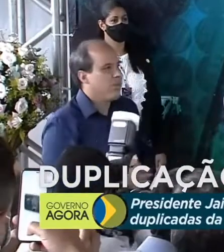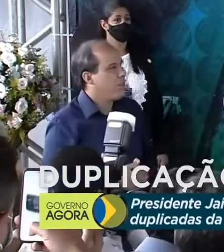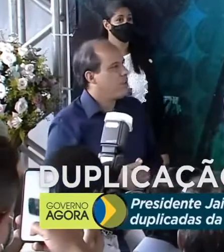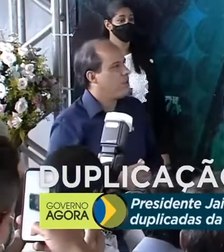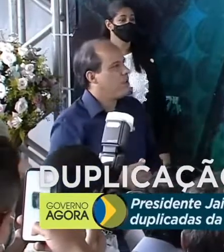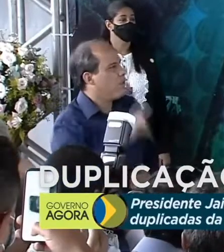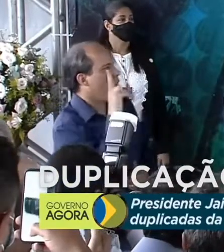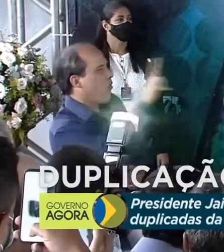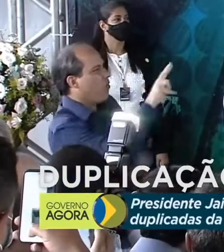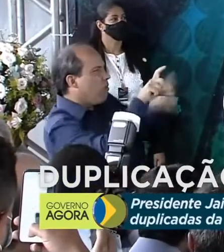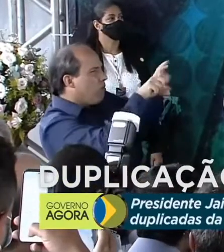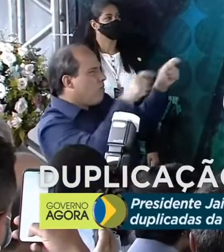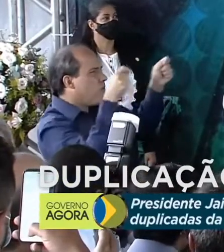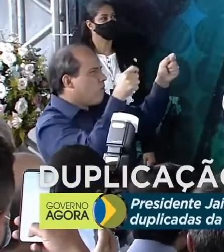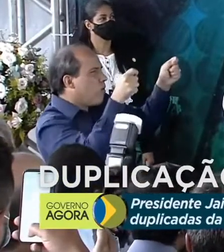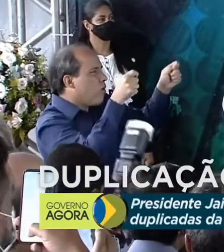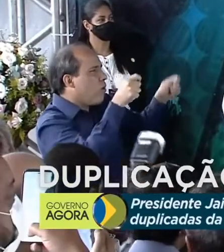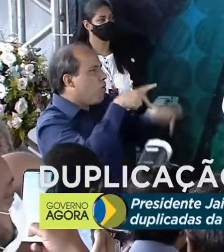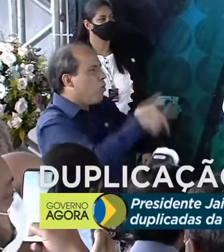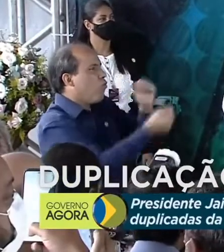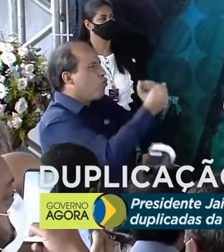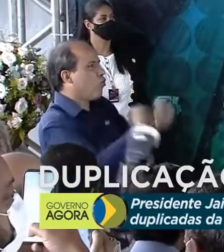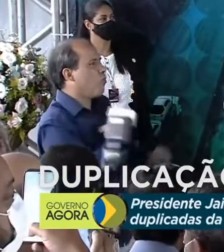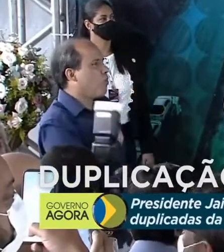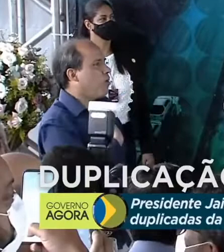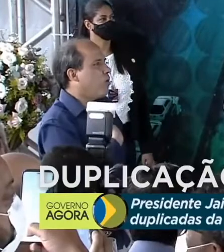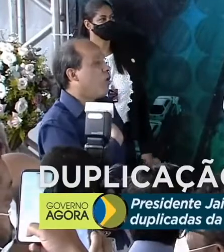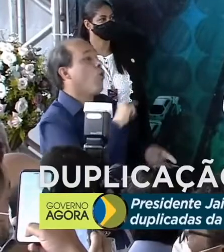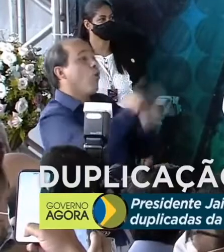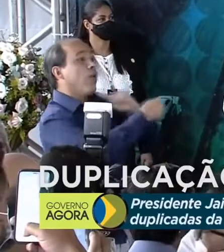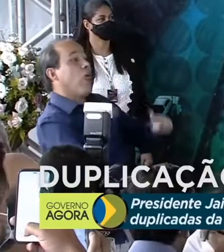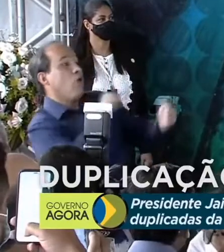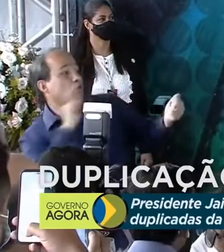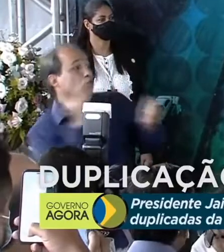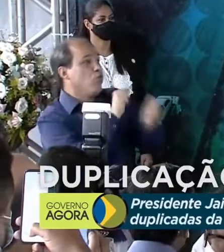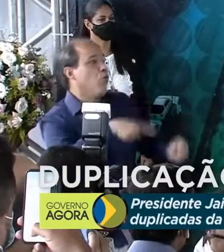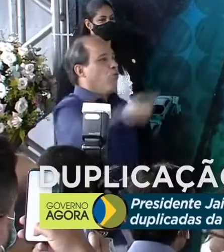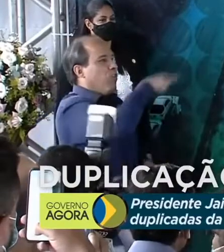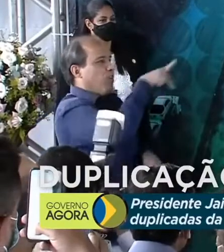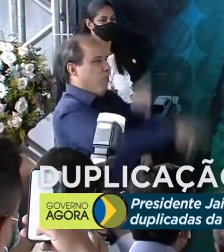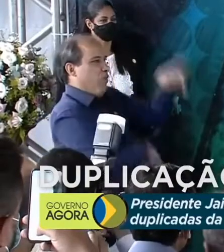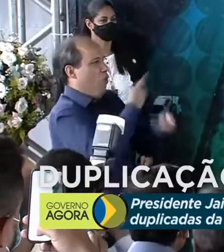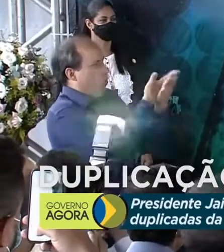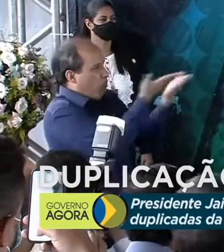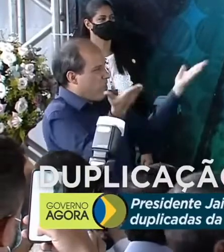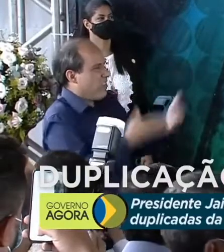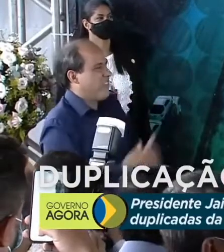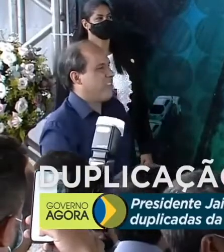eu vejo uma placa ali que o povo está comigo. É o contrário. Eu é que estou com o povo.